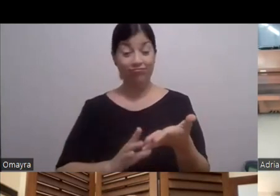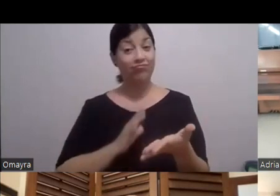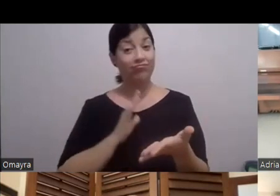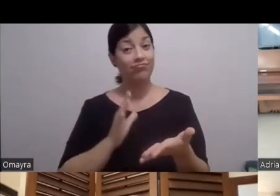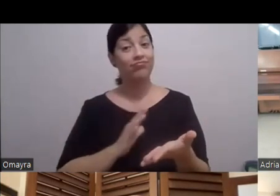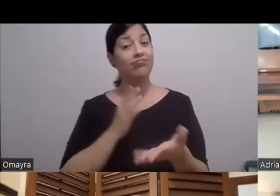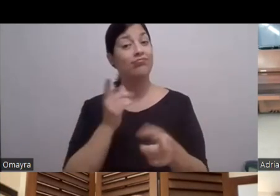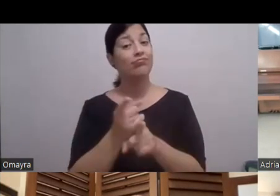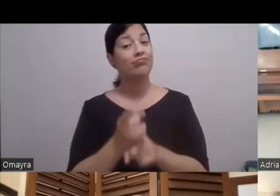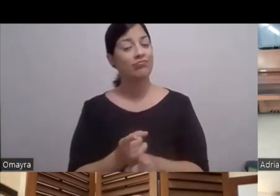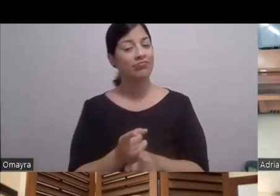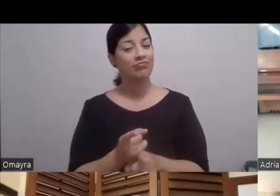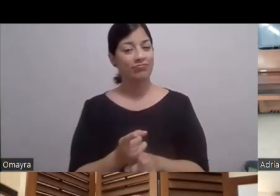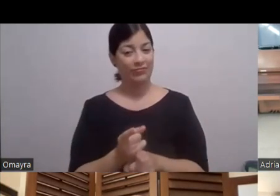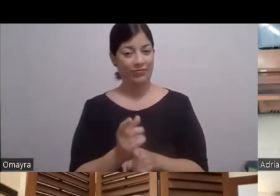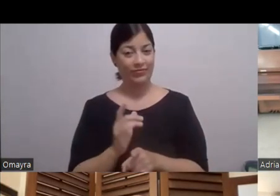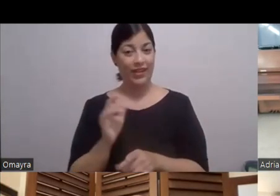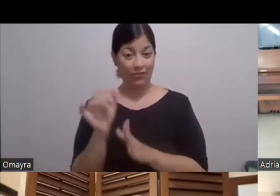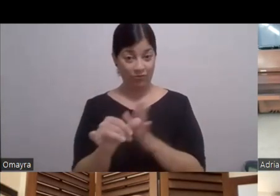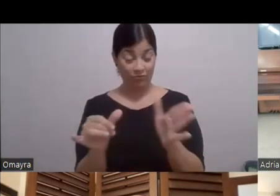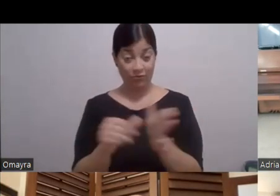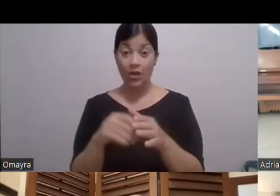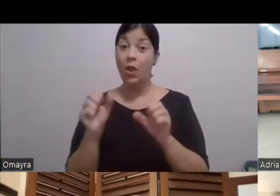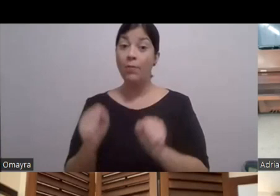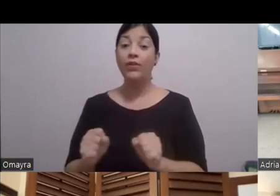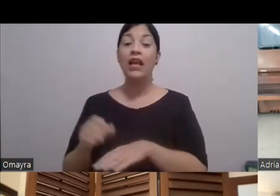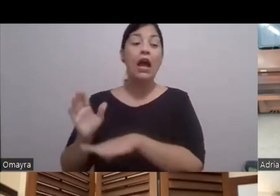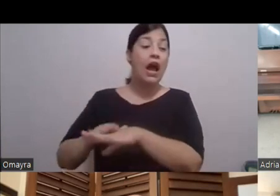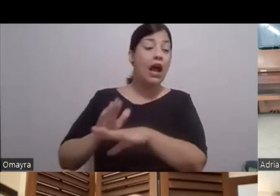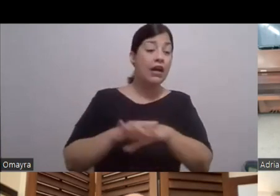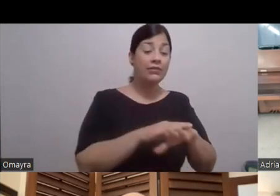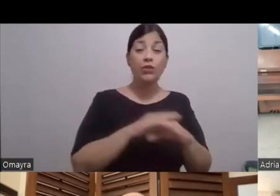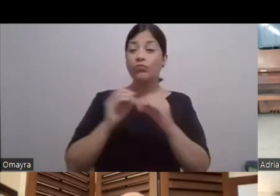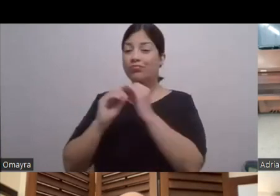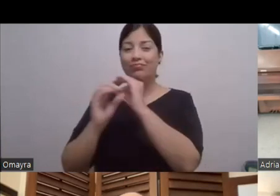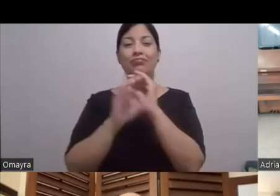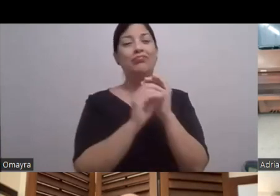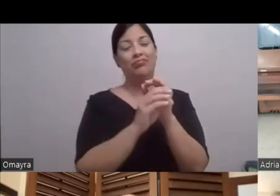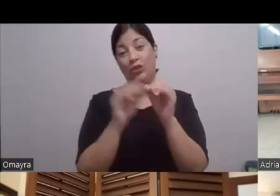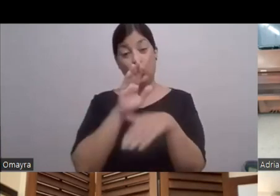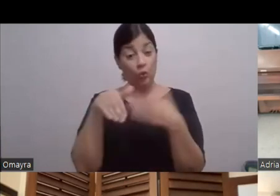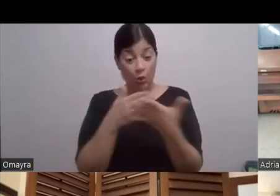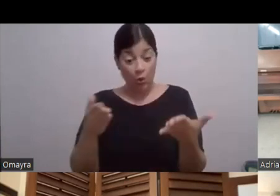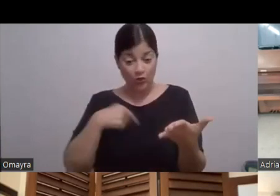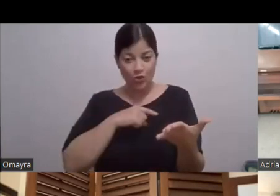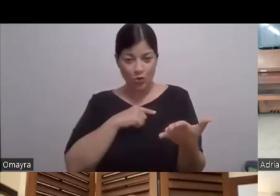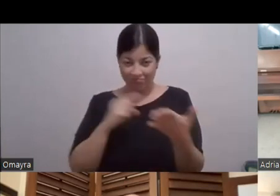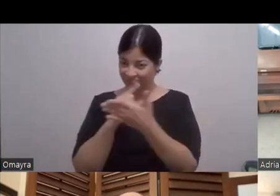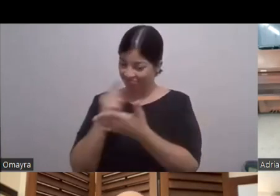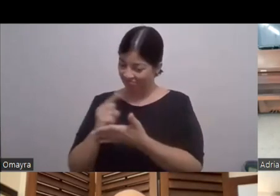de esta manera Le puedan llegar Las notificaciones De todas las cosas Que seguimos preparando Semana tras semana Para todos ustedes En Artefusión